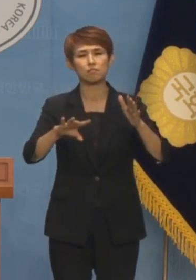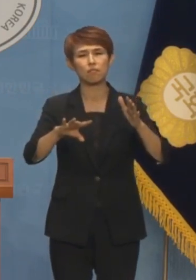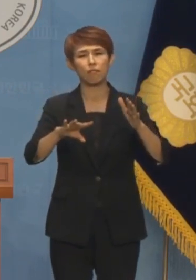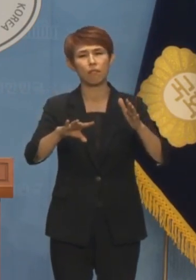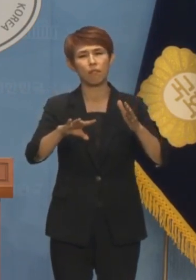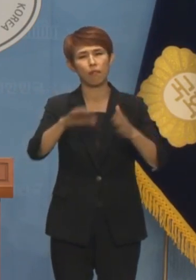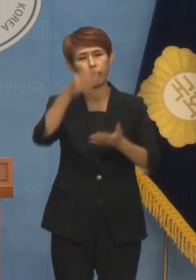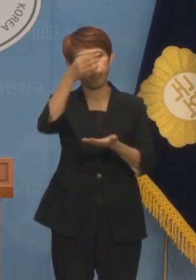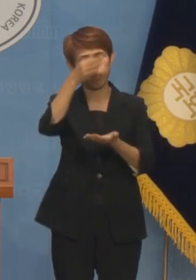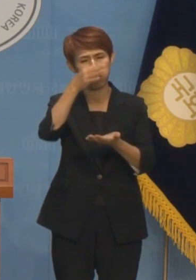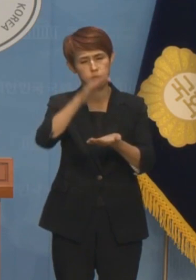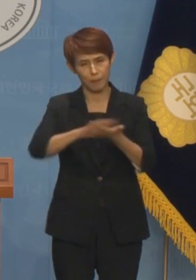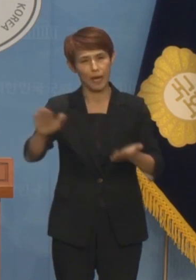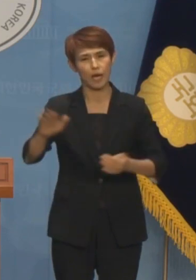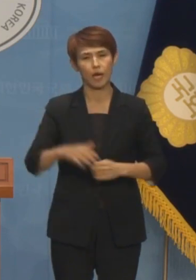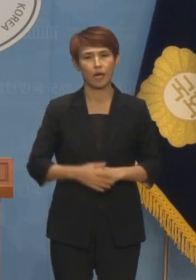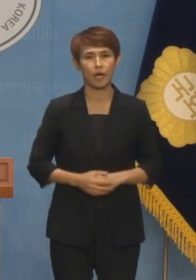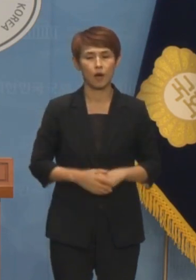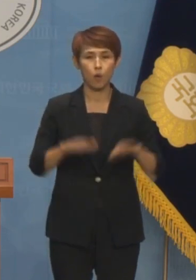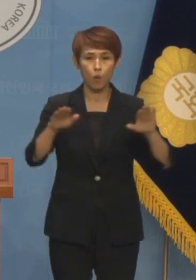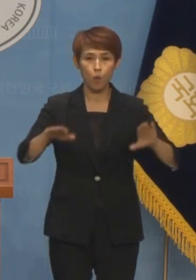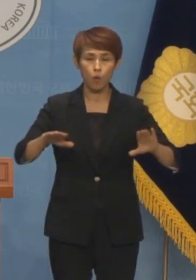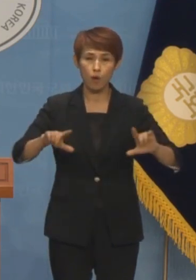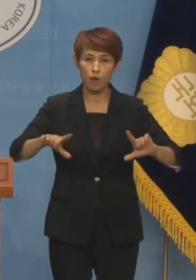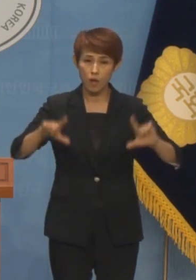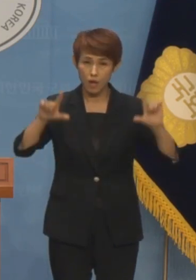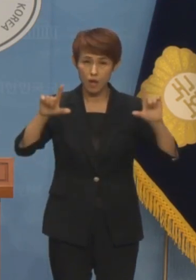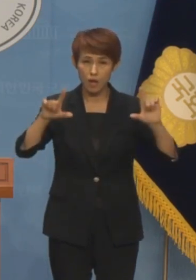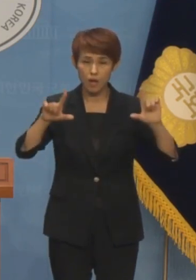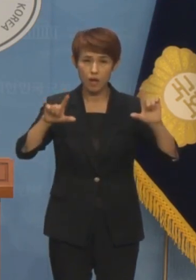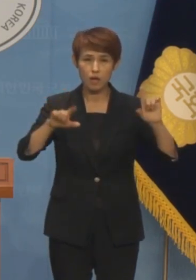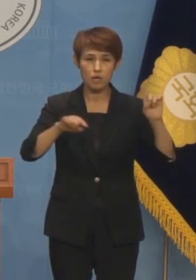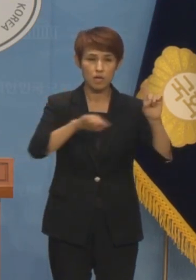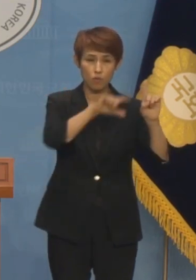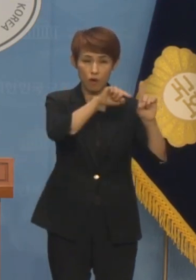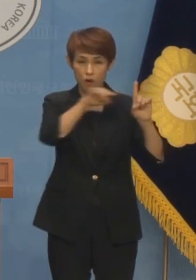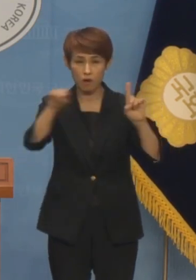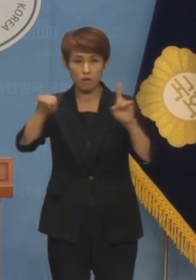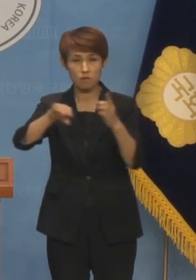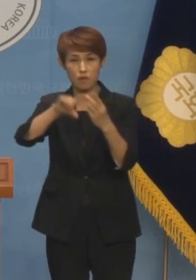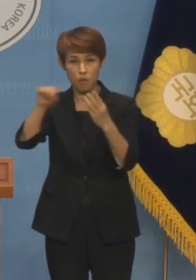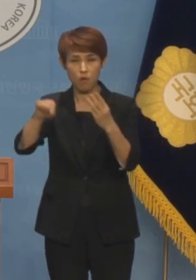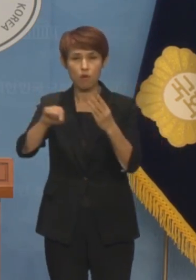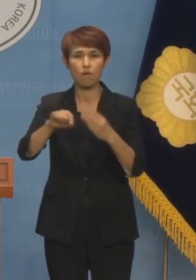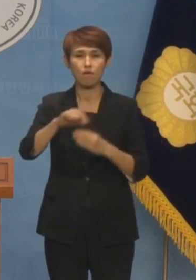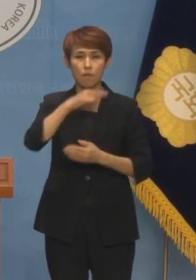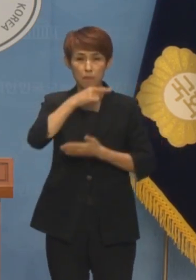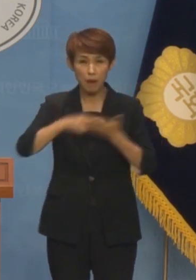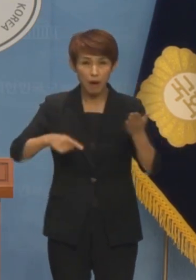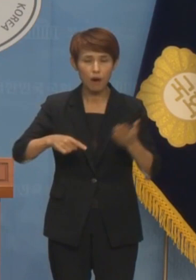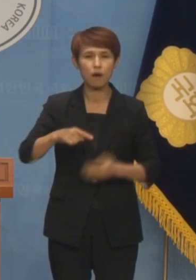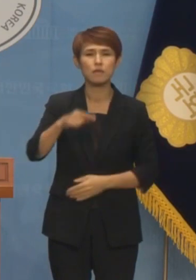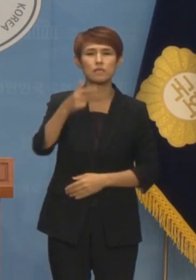그 결과 올해 1분기 관리재정수지 적자만 75.3조원입니다.